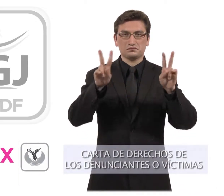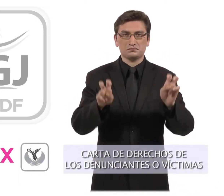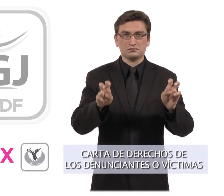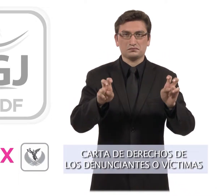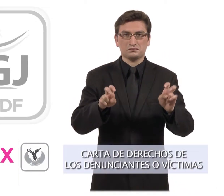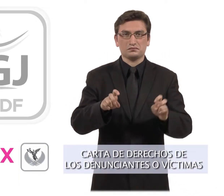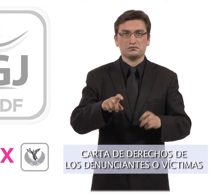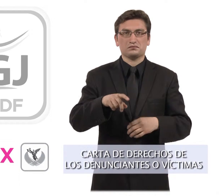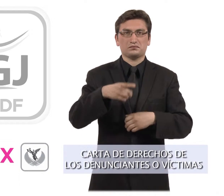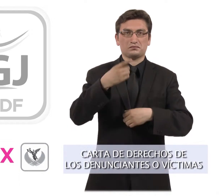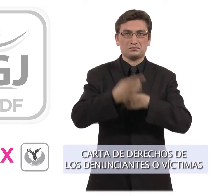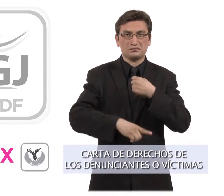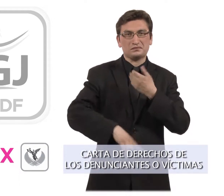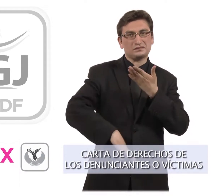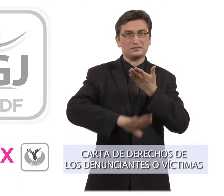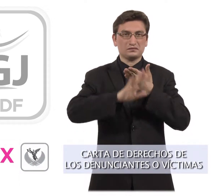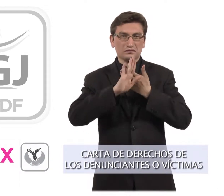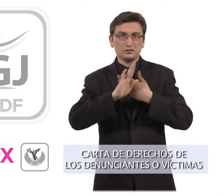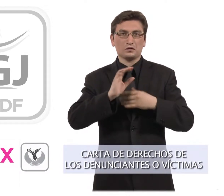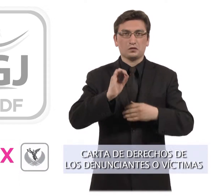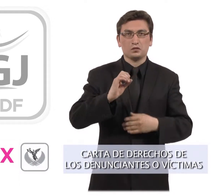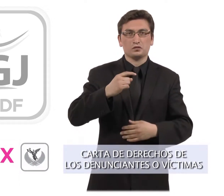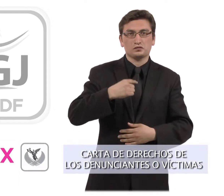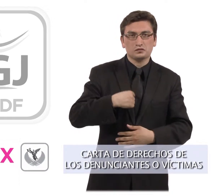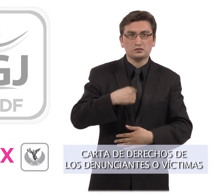Carta de Derechos de los Denunciantes y Víctimas